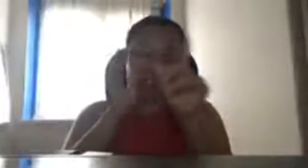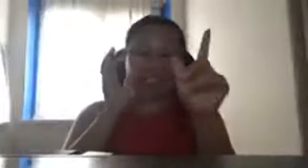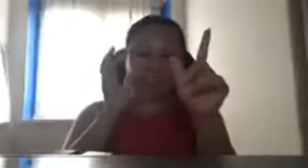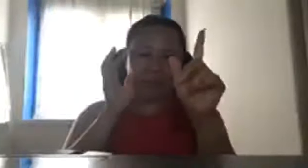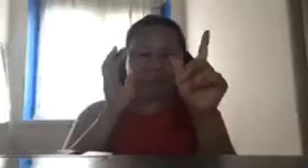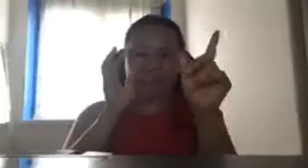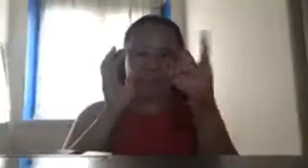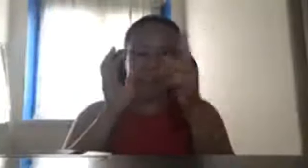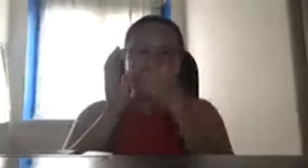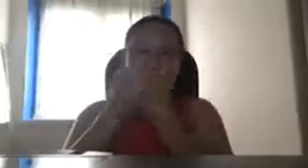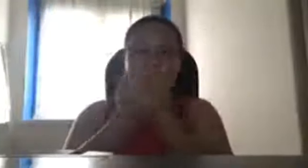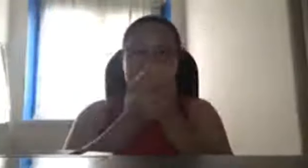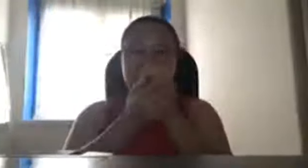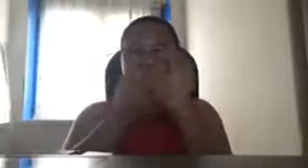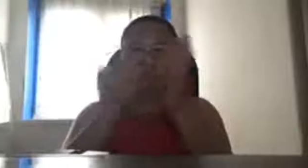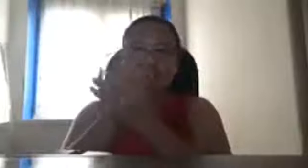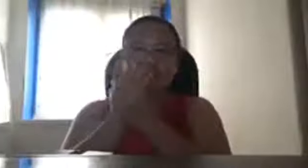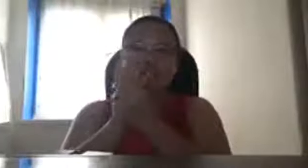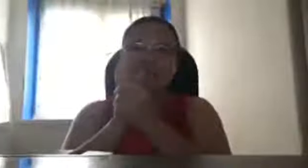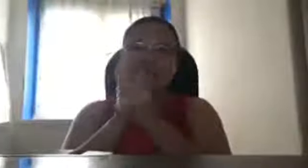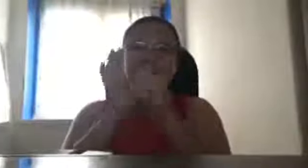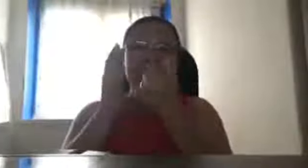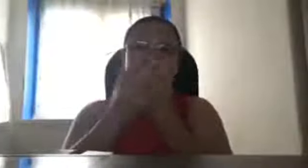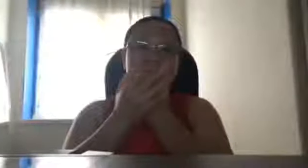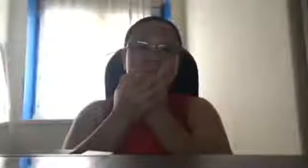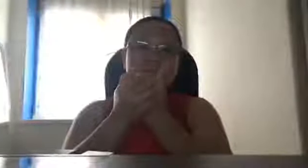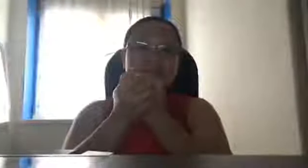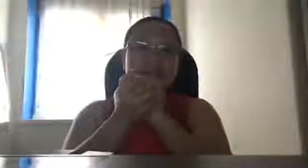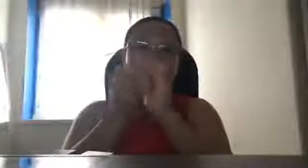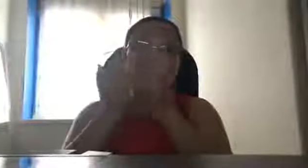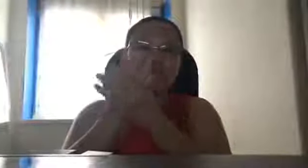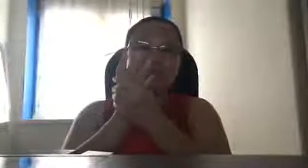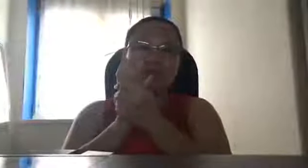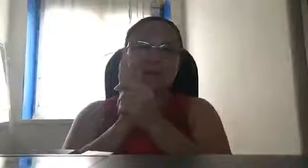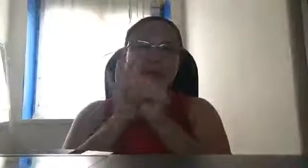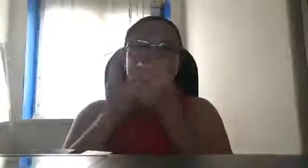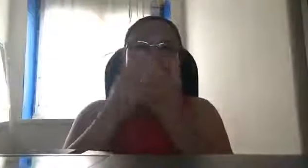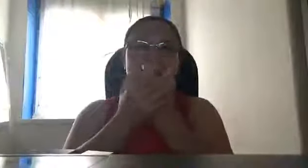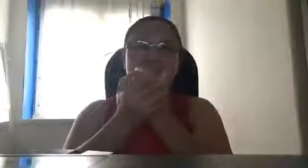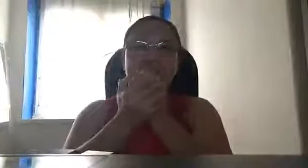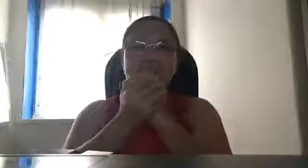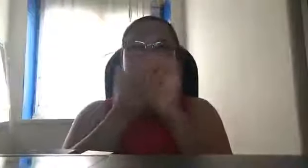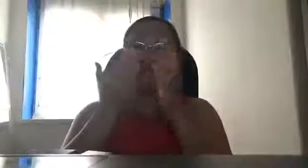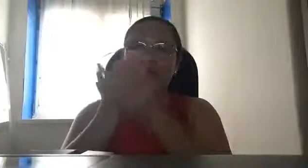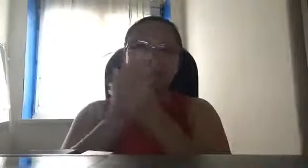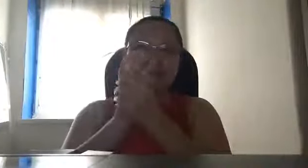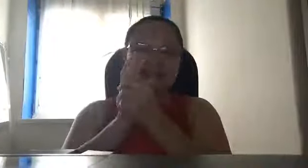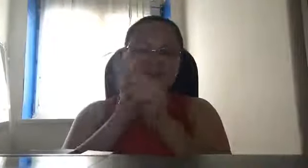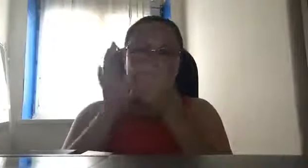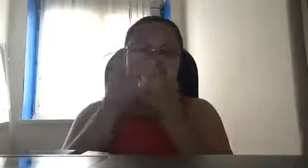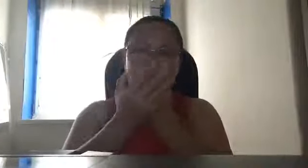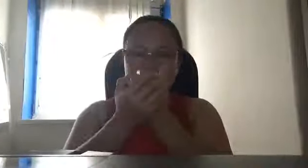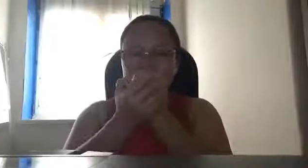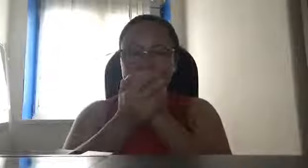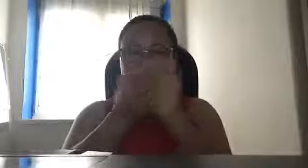sa term niya ang matanggal lahat ng mga panangkaw na yan magulang sa politika